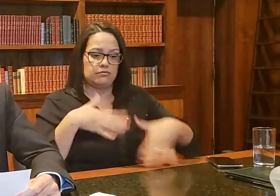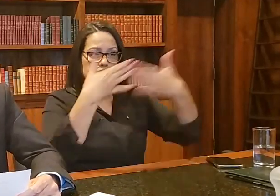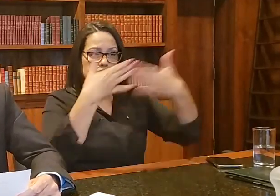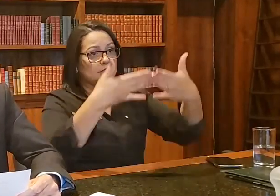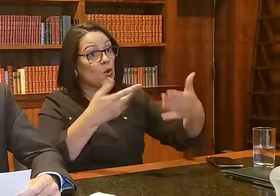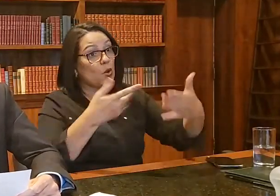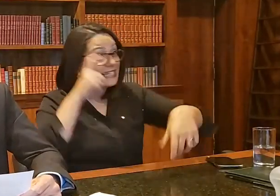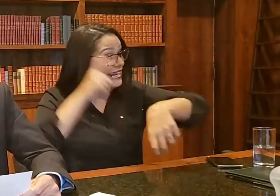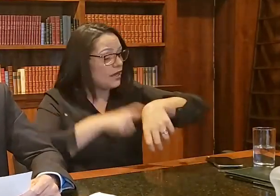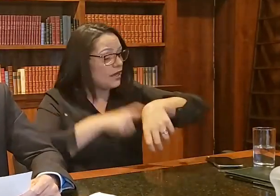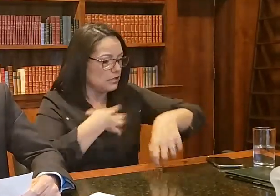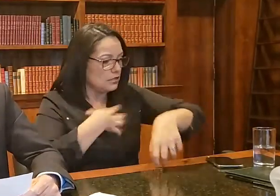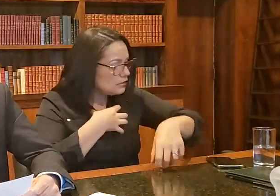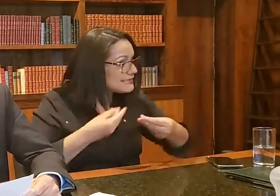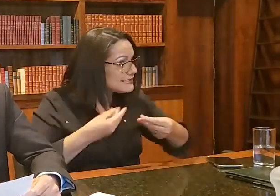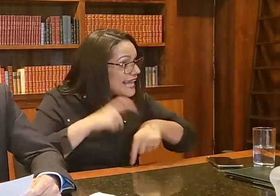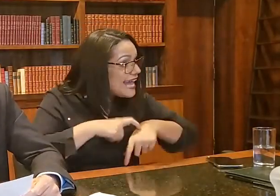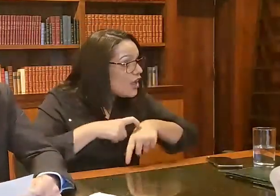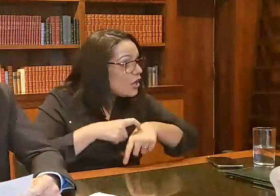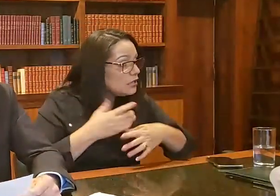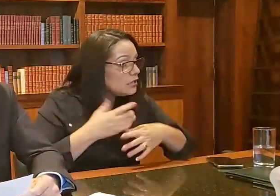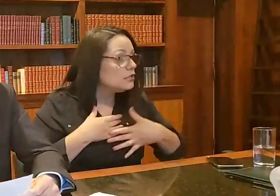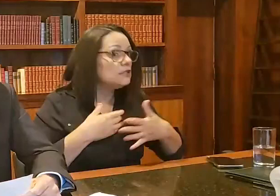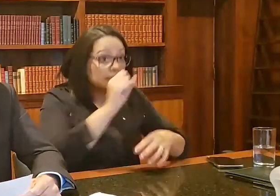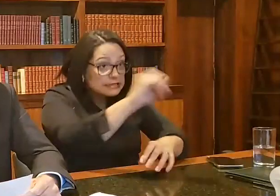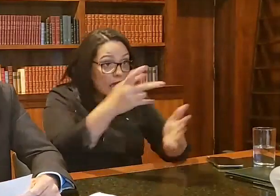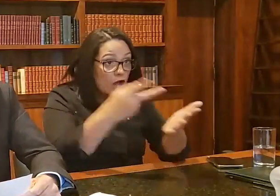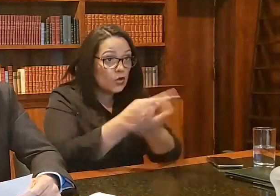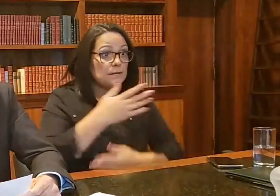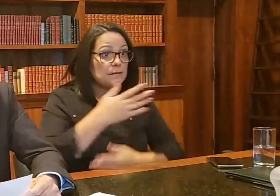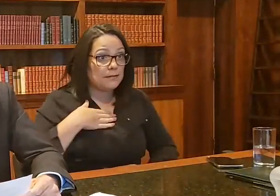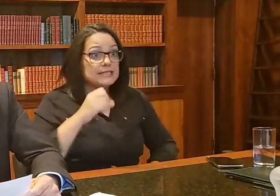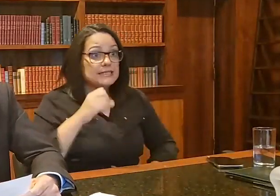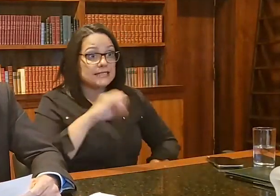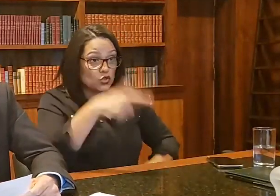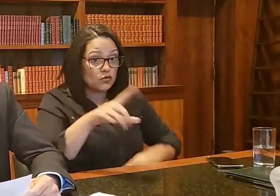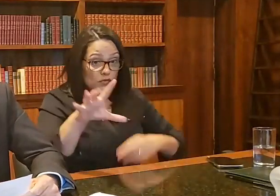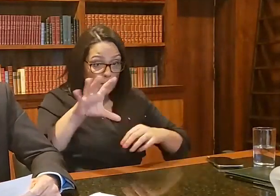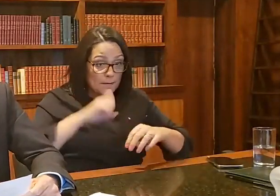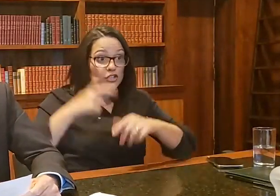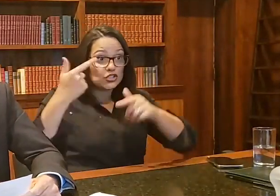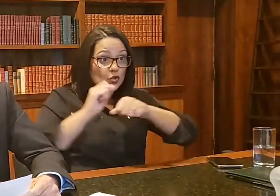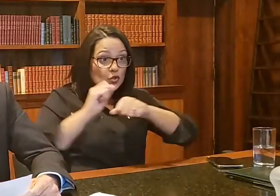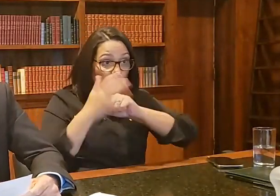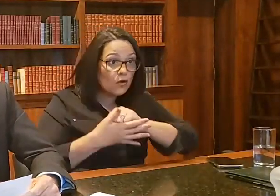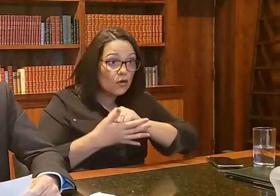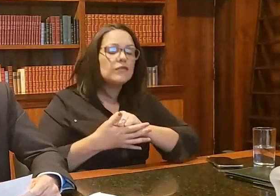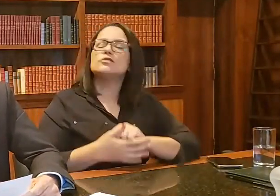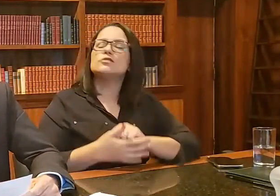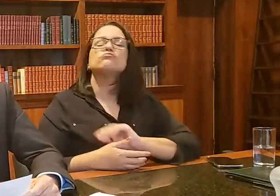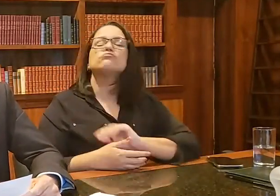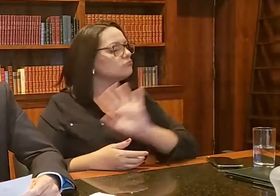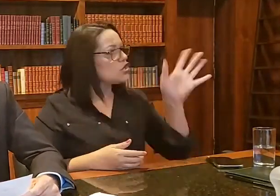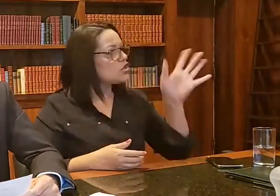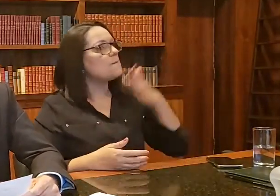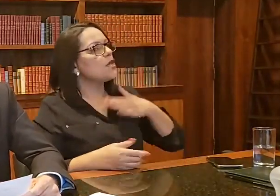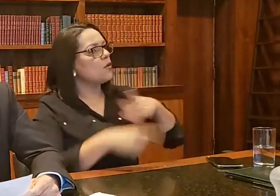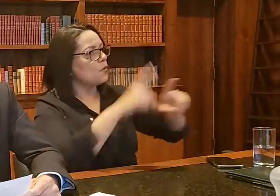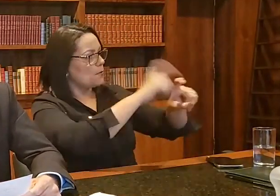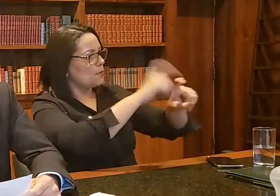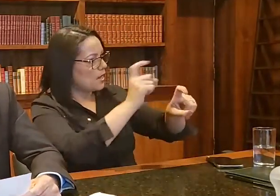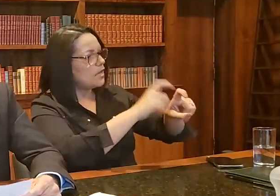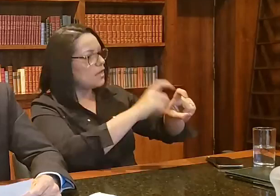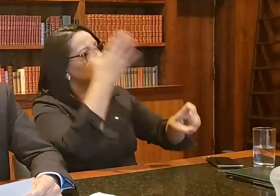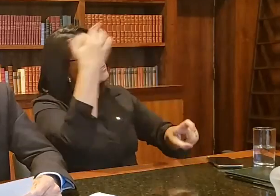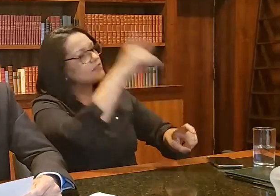imediato é bem-vindo e necessário. Se eu, porventura, for reinfectado, eu já tenho o meu médico aqui, já sei o que